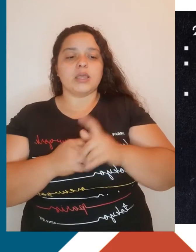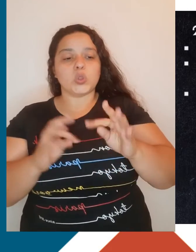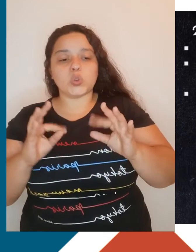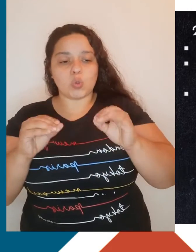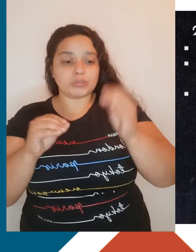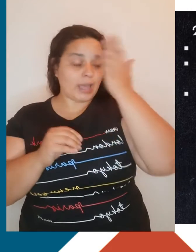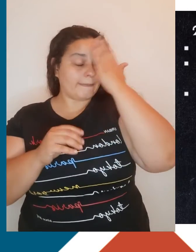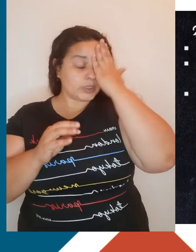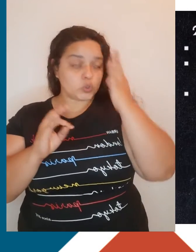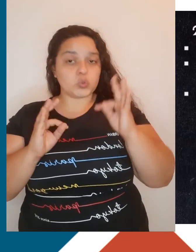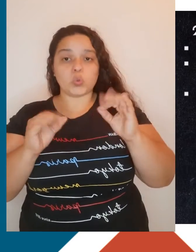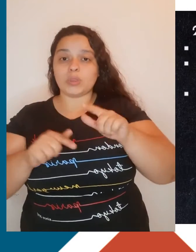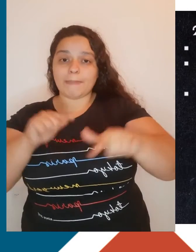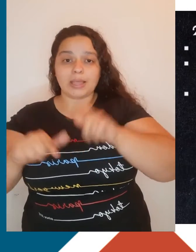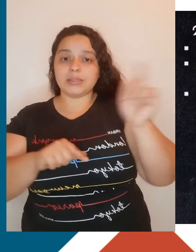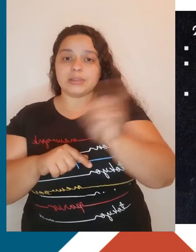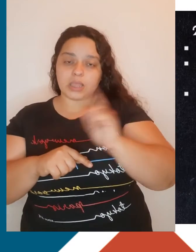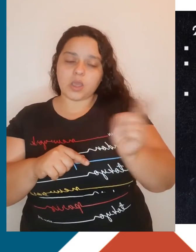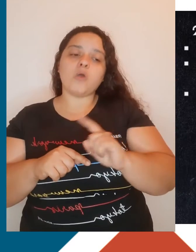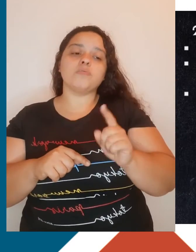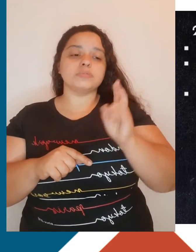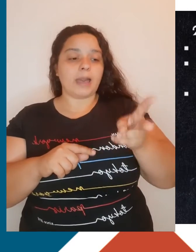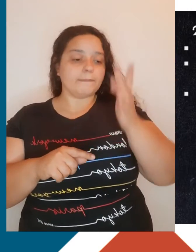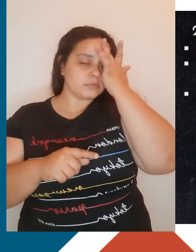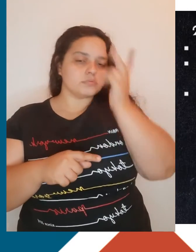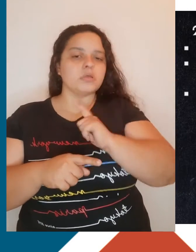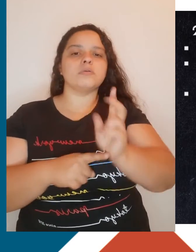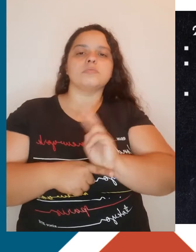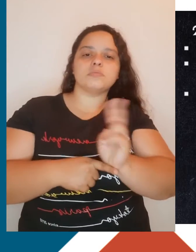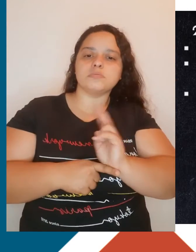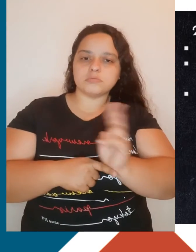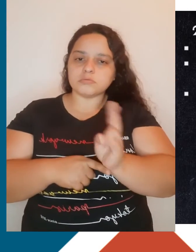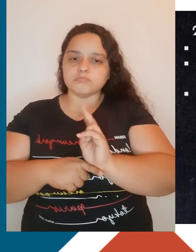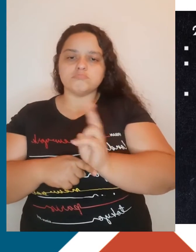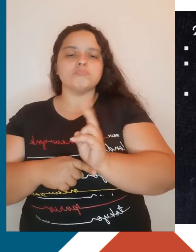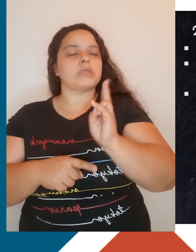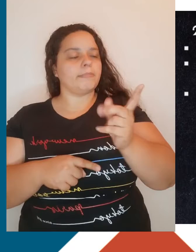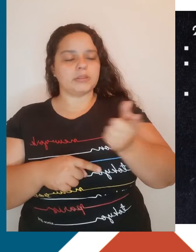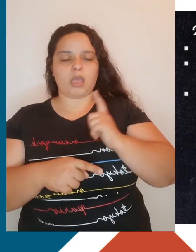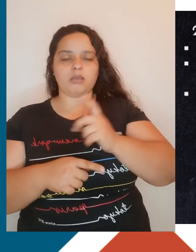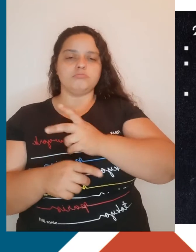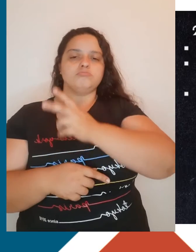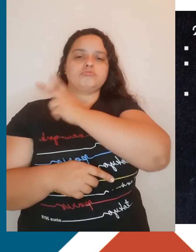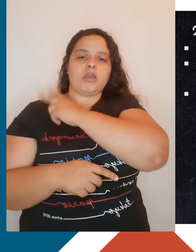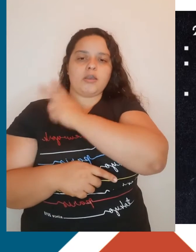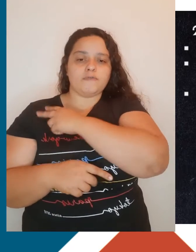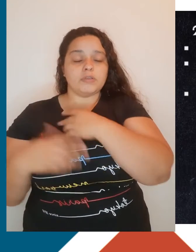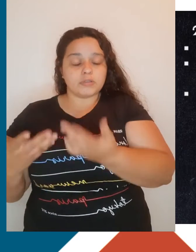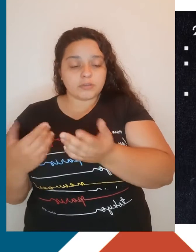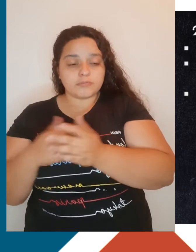mercadoria e eram constantemente vigiados por funcionários dos patrões. Em poucas décadas, as fábricas já